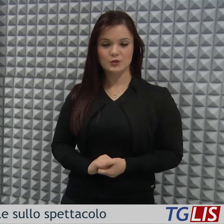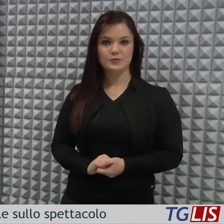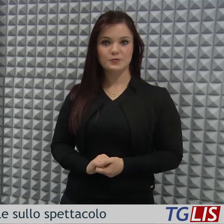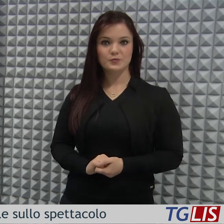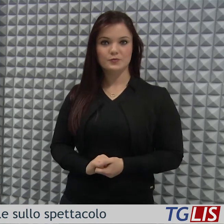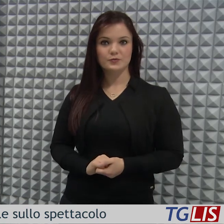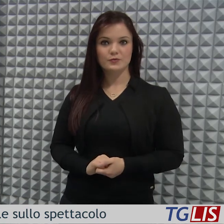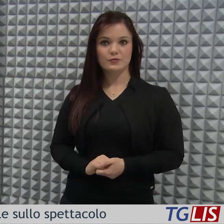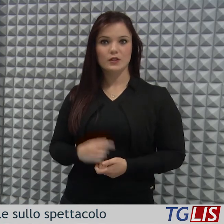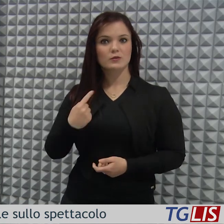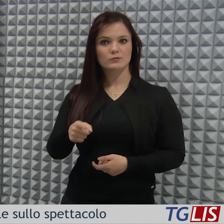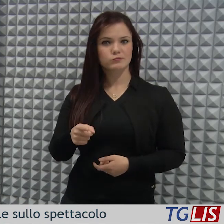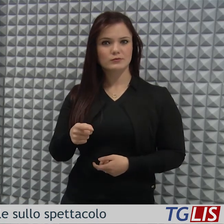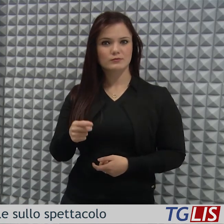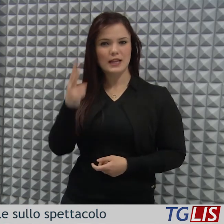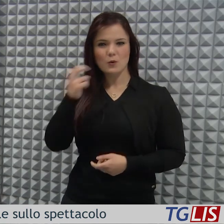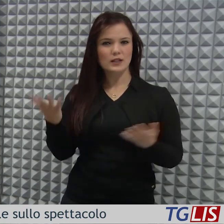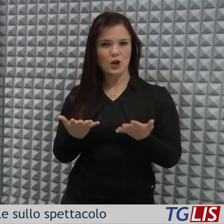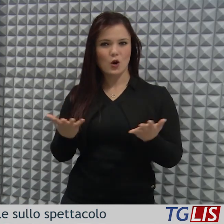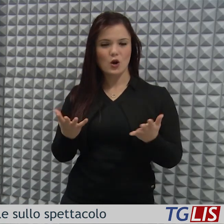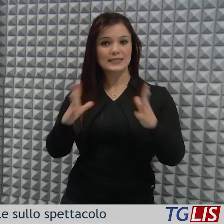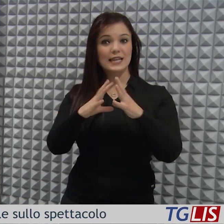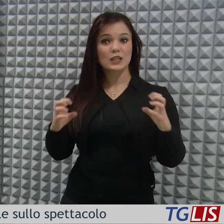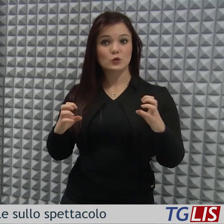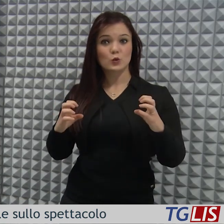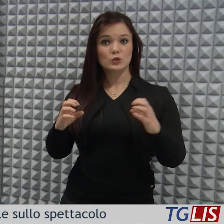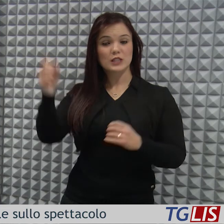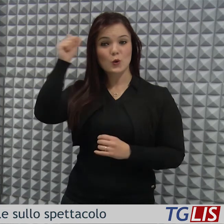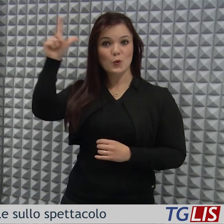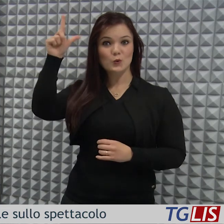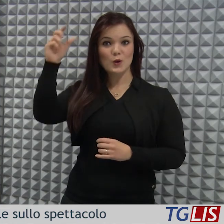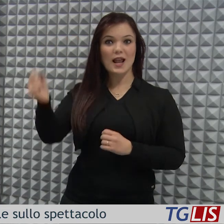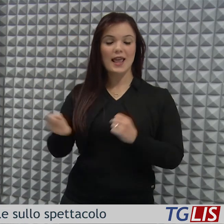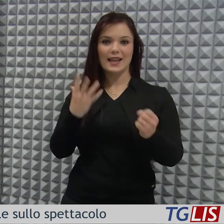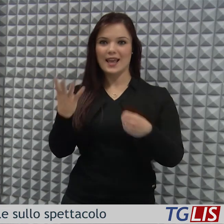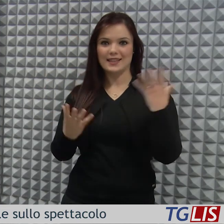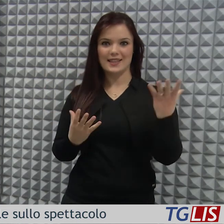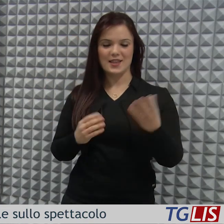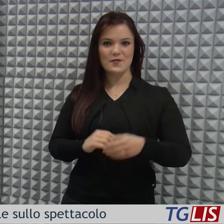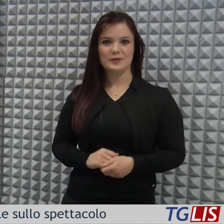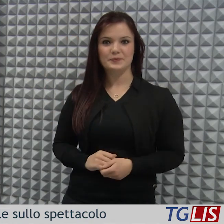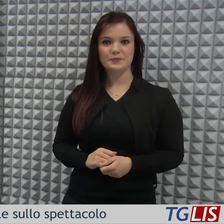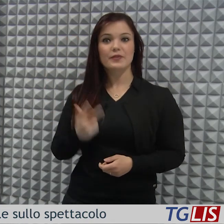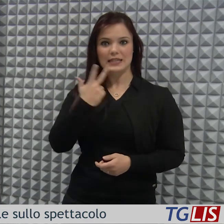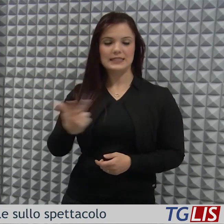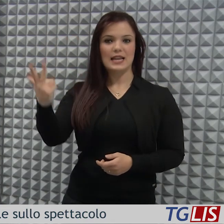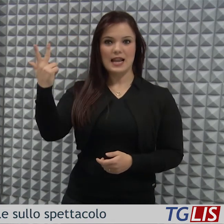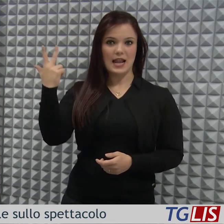che punta sull'industria culturale e creativa. Oggi, dopo tre